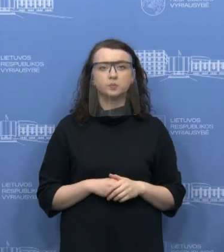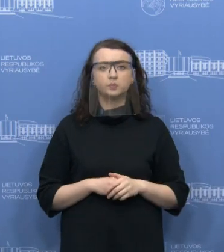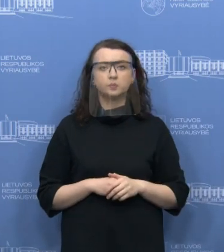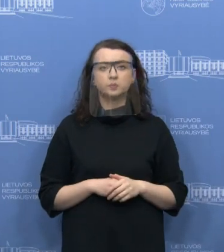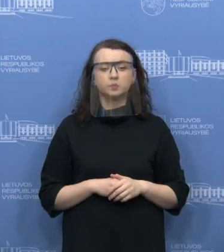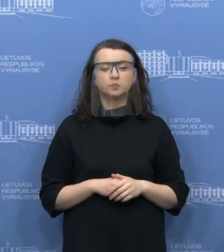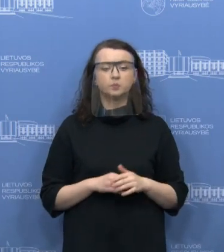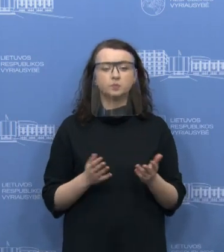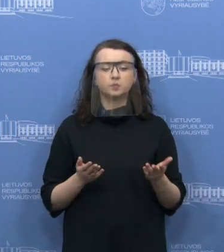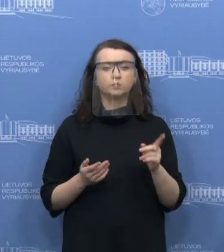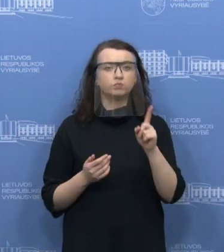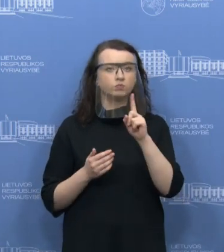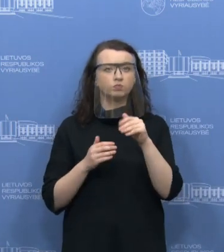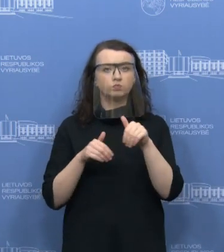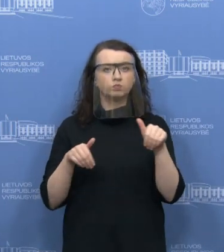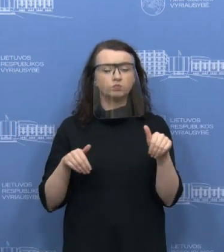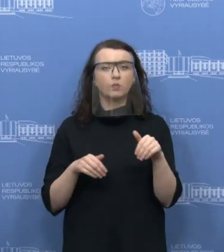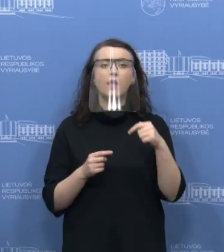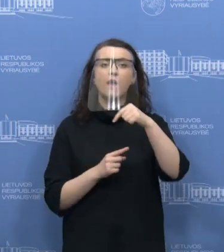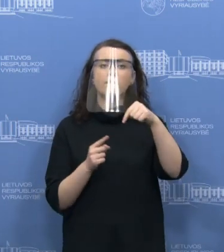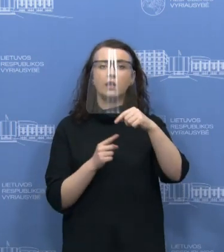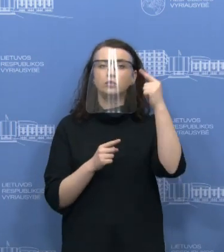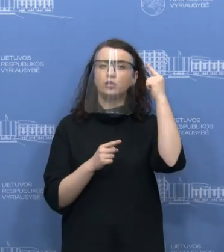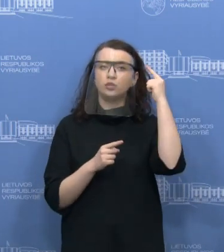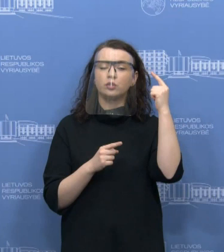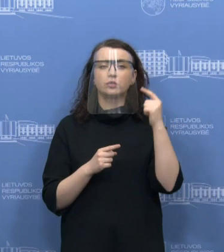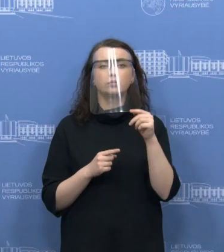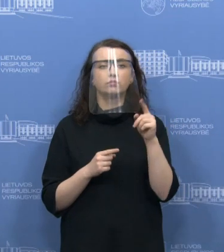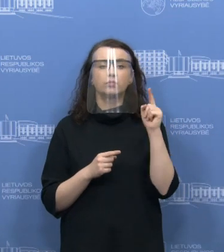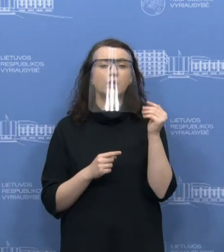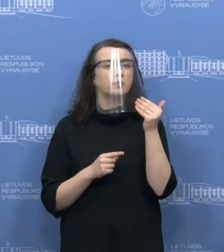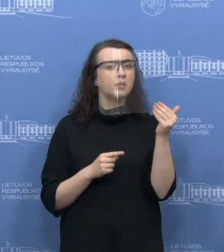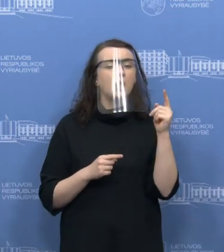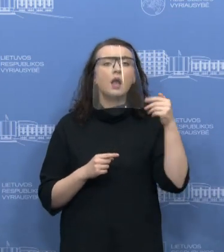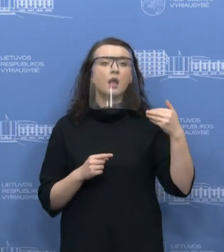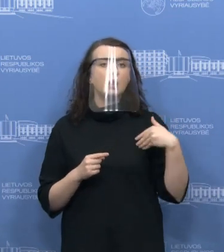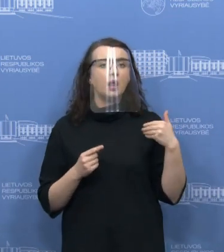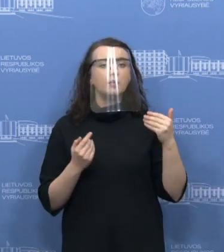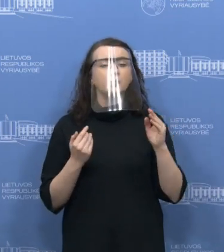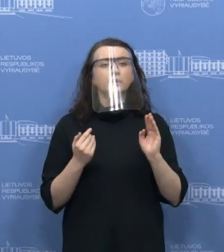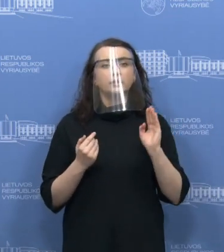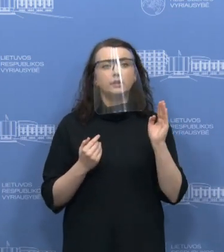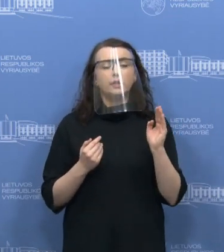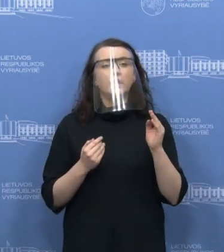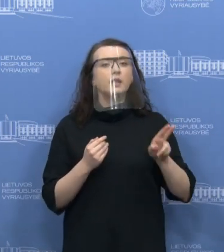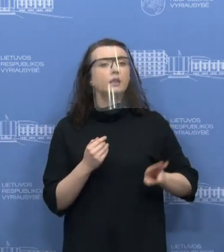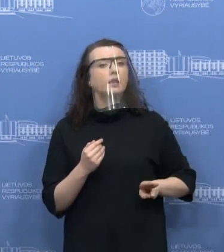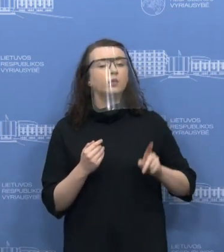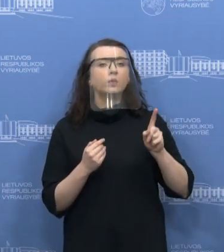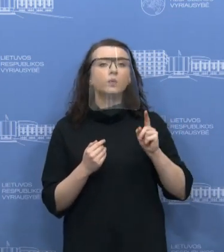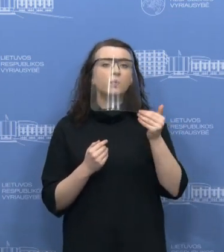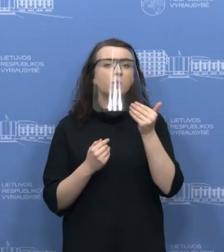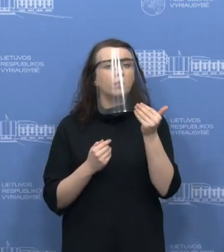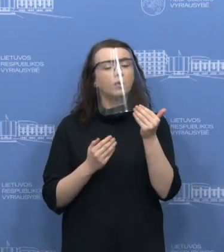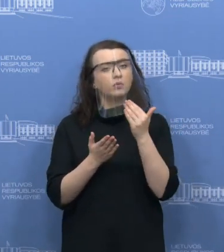Gerai, kol LNK pasiruošta, davers ložinios, tas įprašau jūsų klausimas. Labas, Rytą. Direktore, ar yra